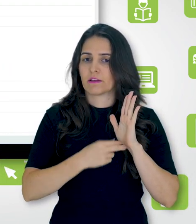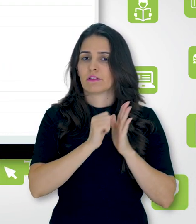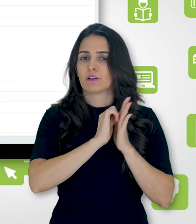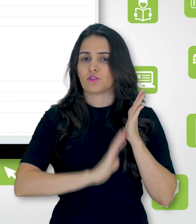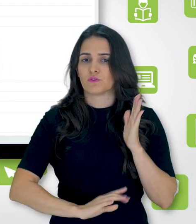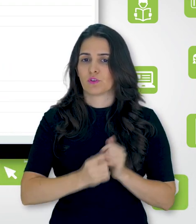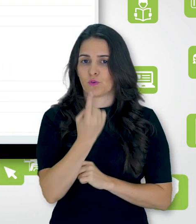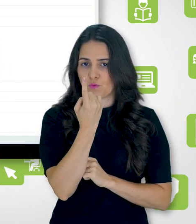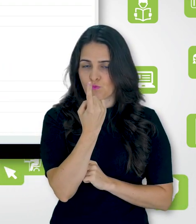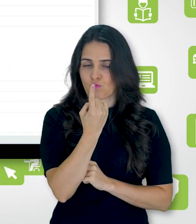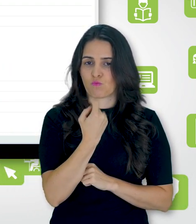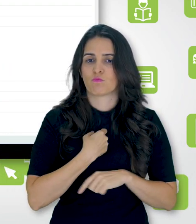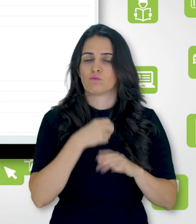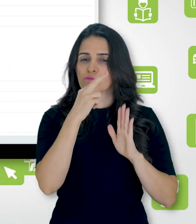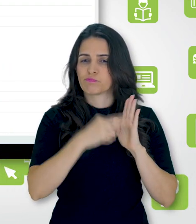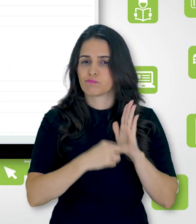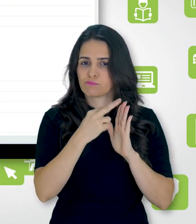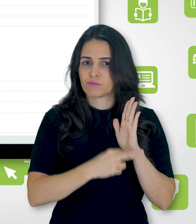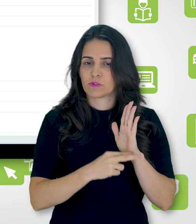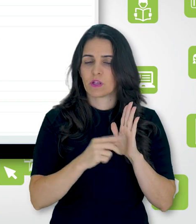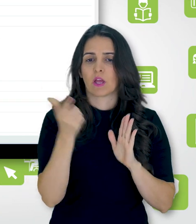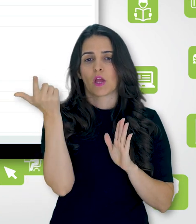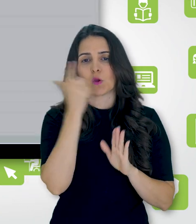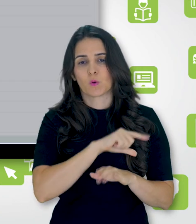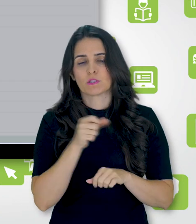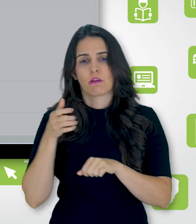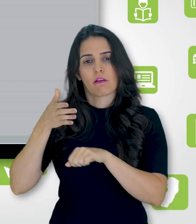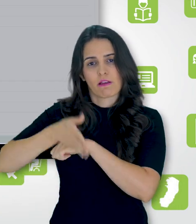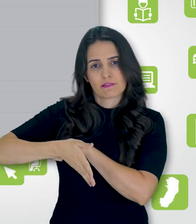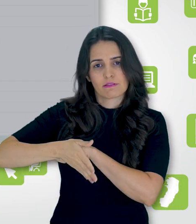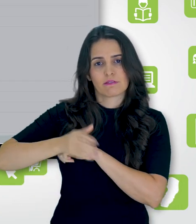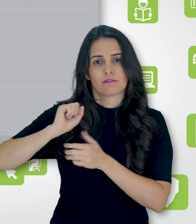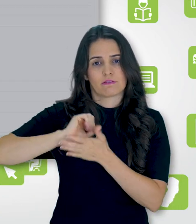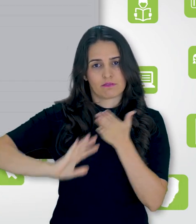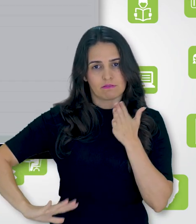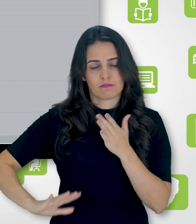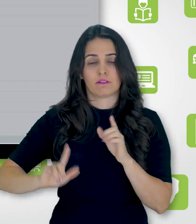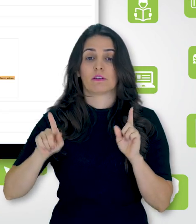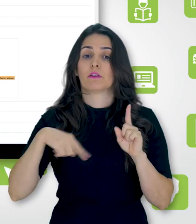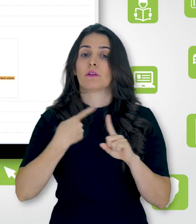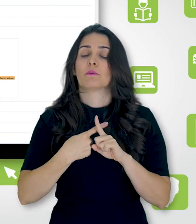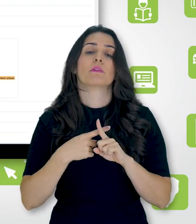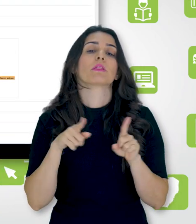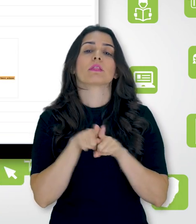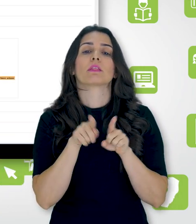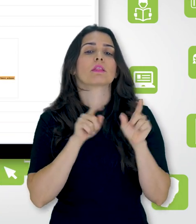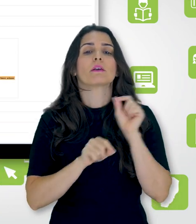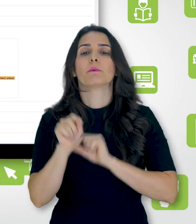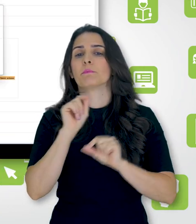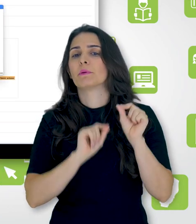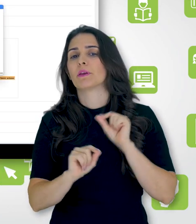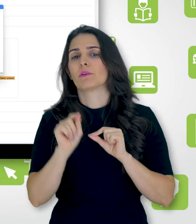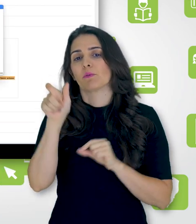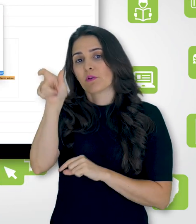para que então ele possa acessar essa tarefa. Além disso, eu quero também que ele tenha